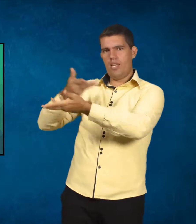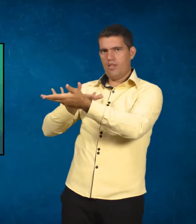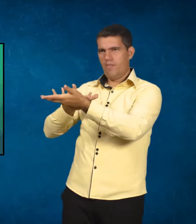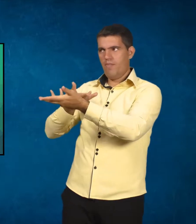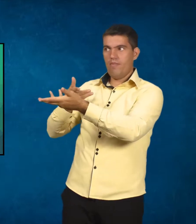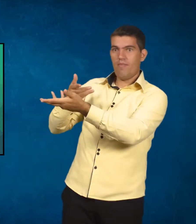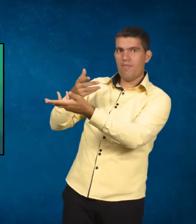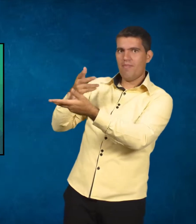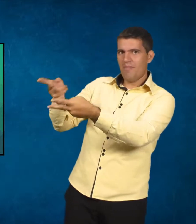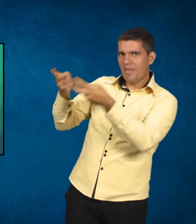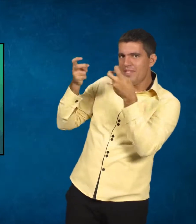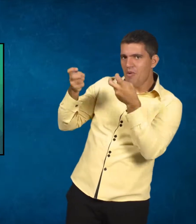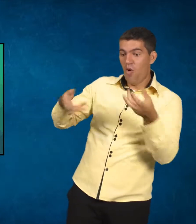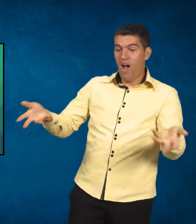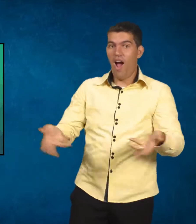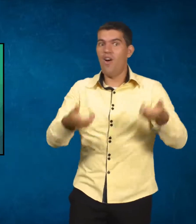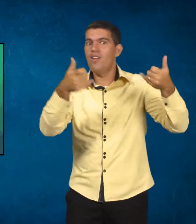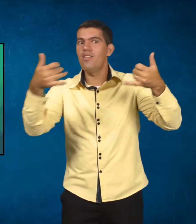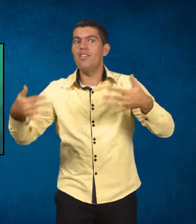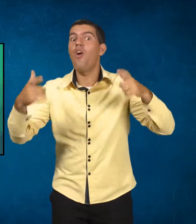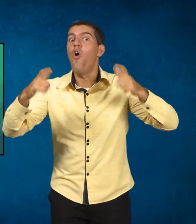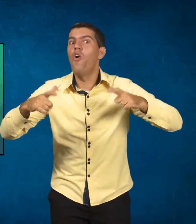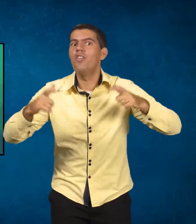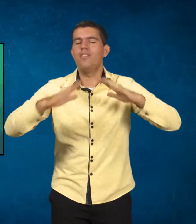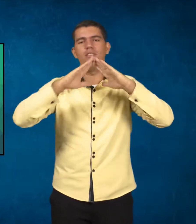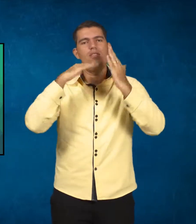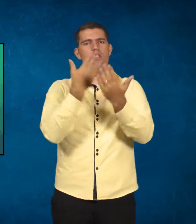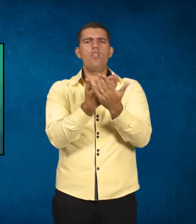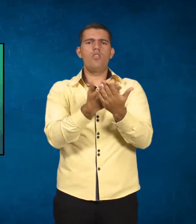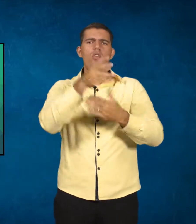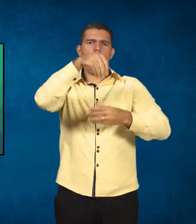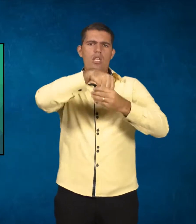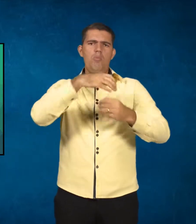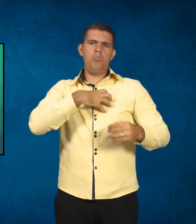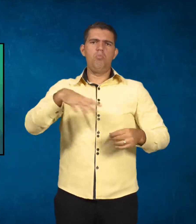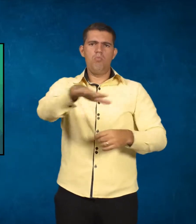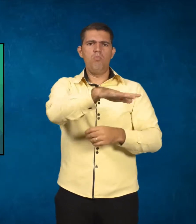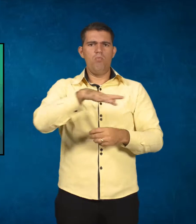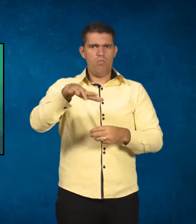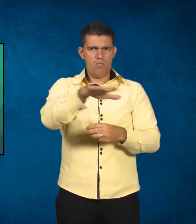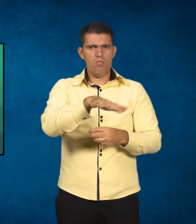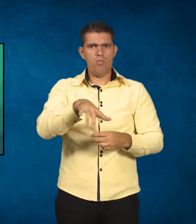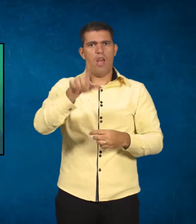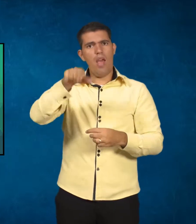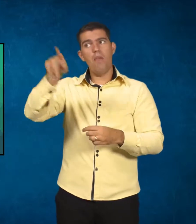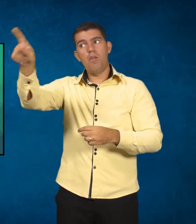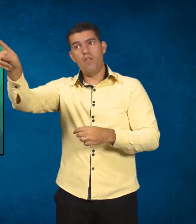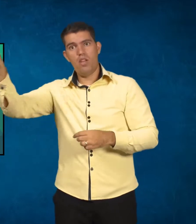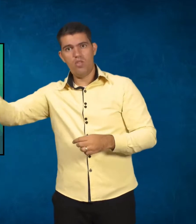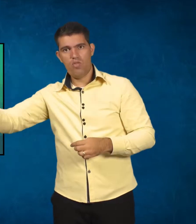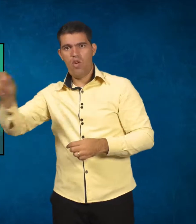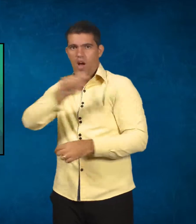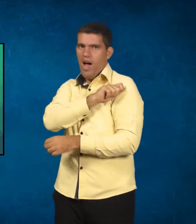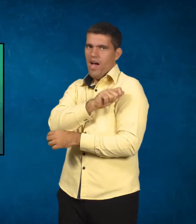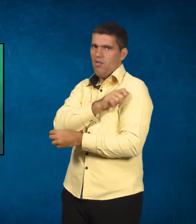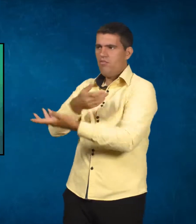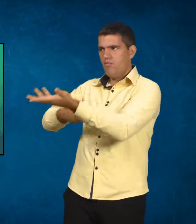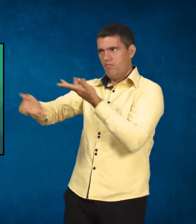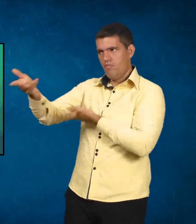de uma aprendizagem no sentido escolar, né? Que ele traz esses dois termos, professor-aluno. Então esses seriam os